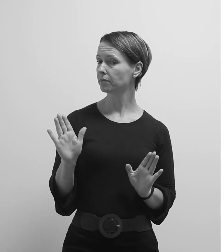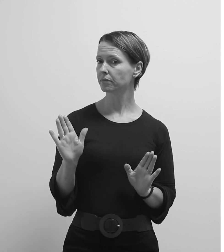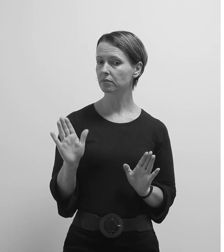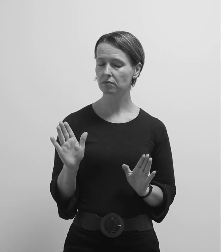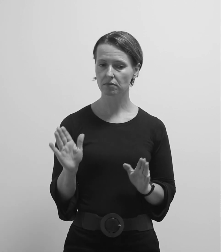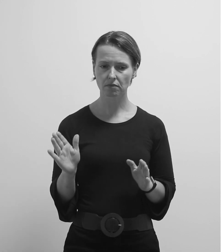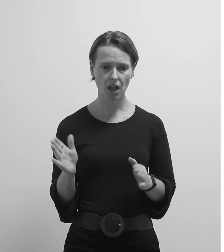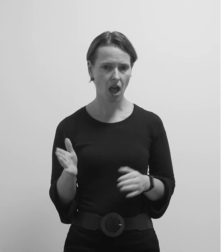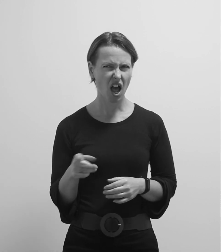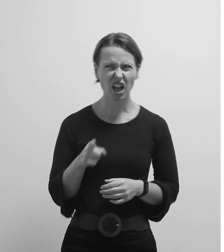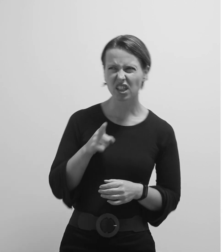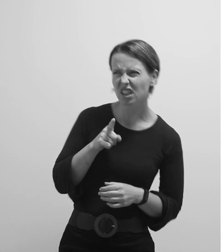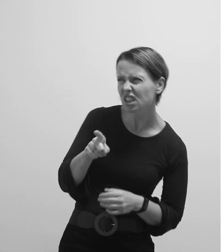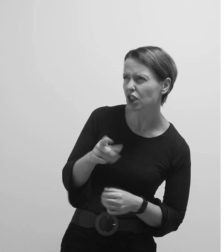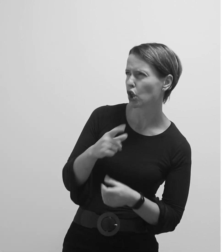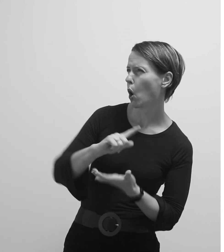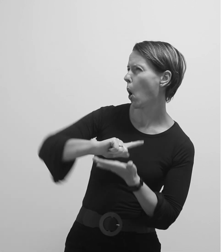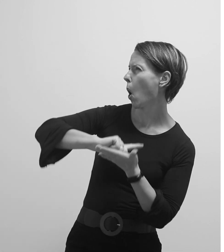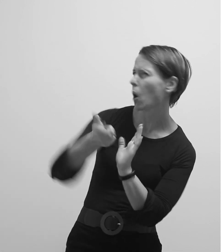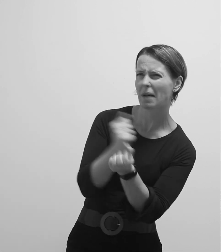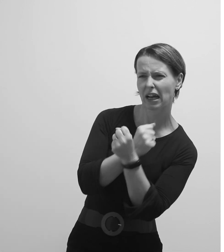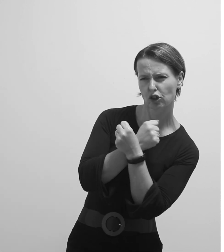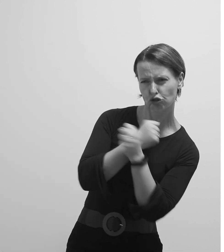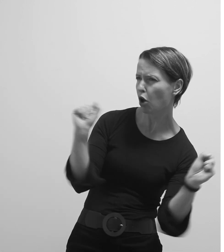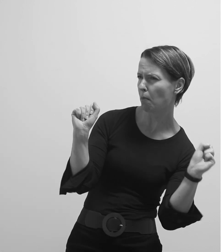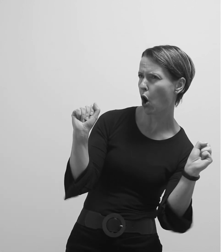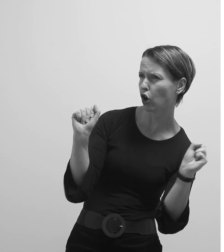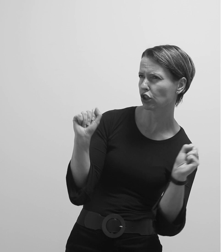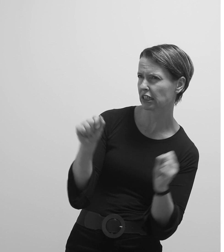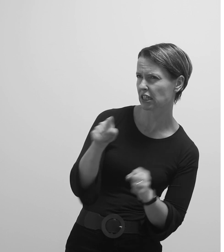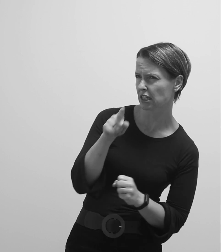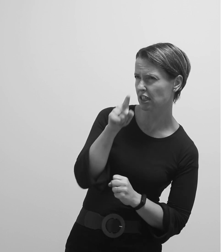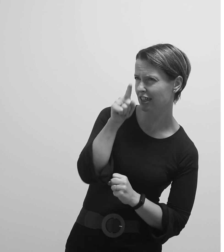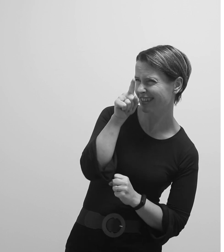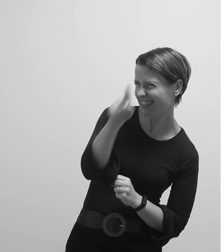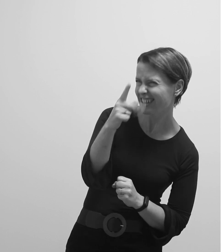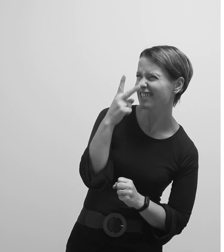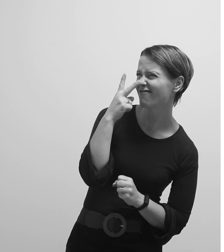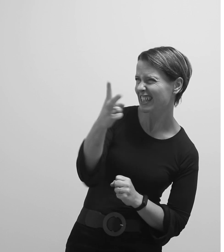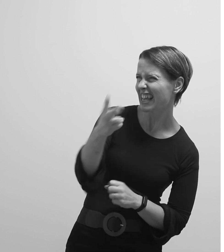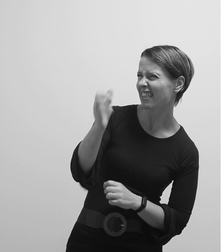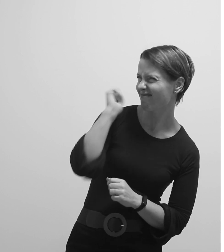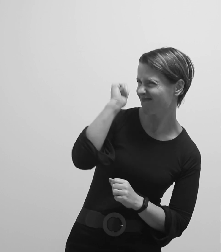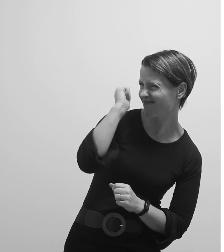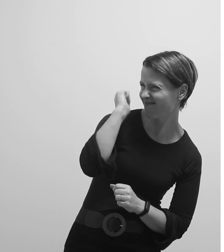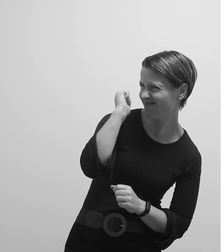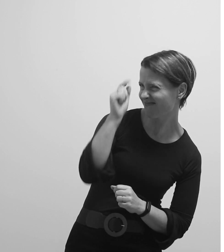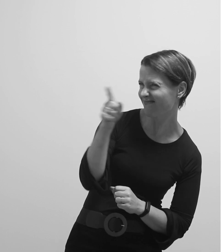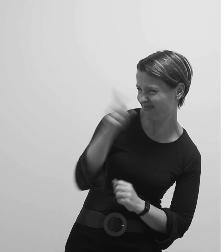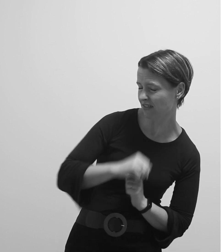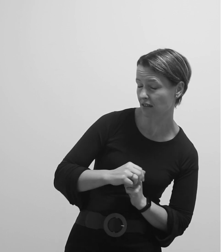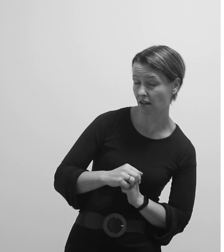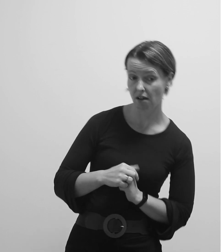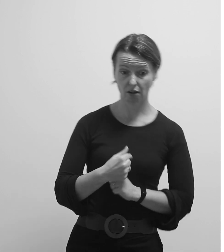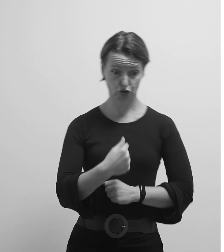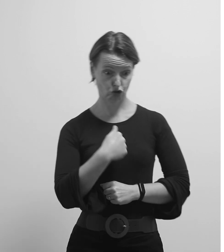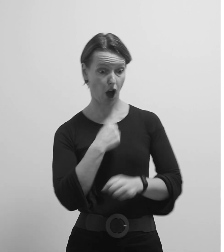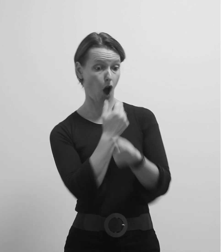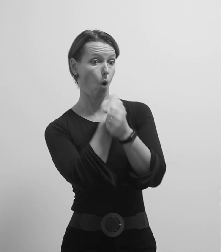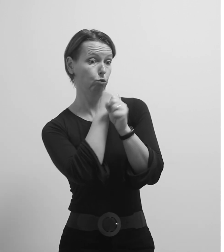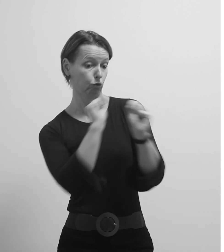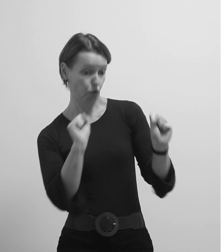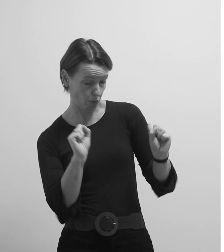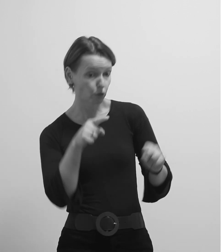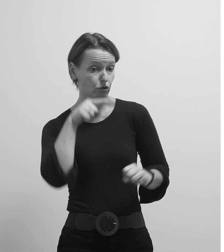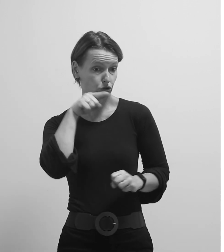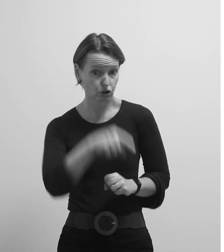Hej, ako me odmah ne oslobodiš, vidjet ćeš kako ću te udesiti. Ako te